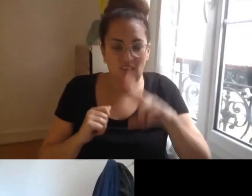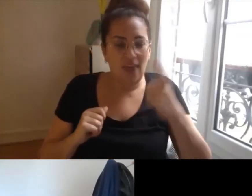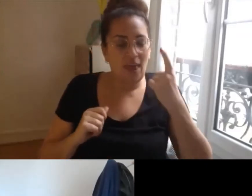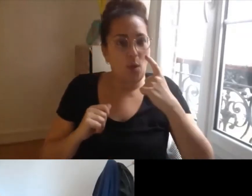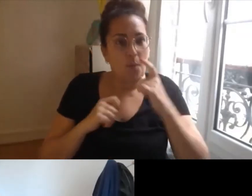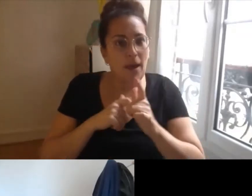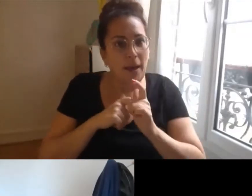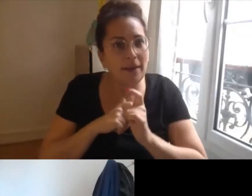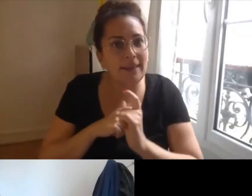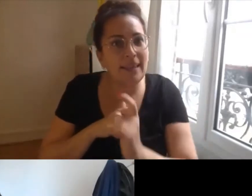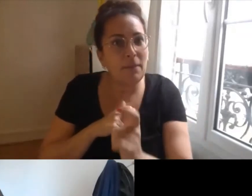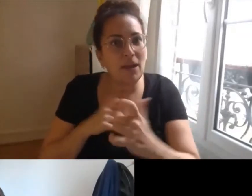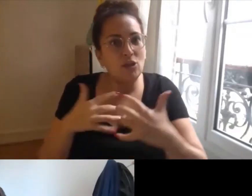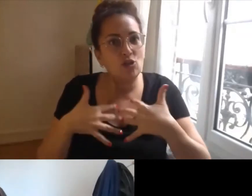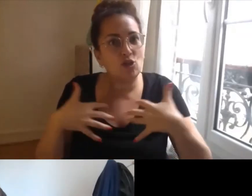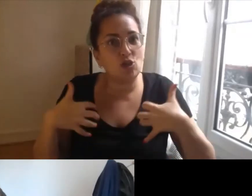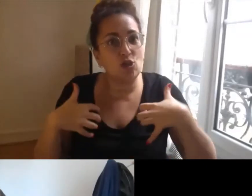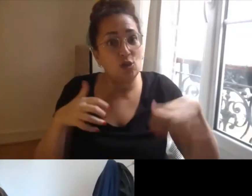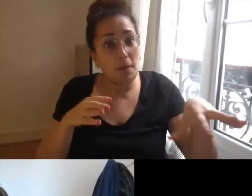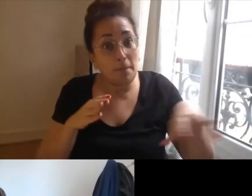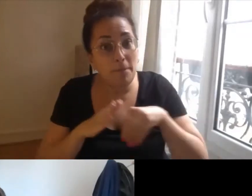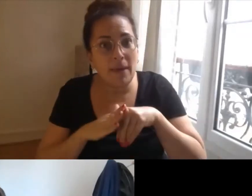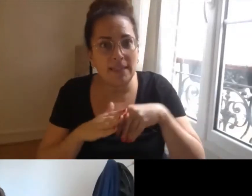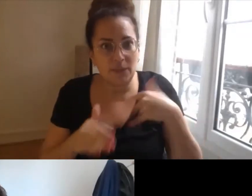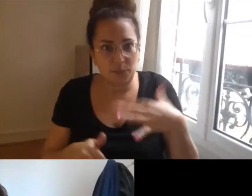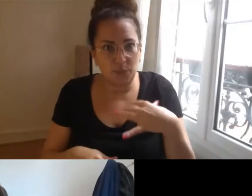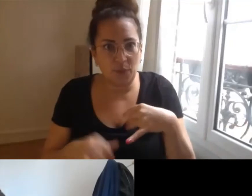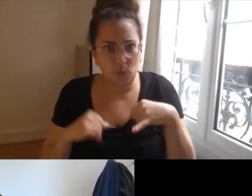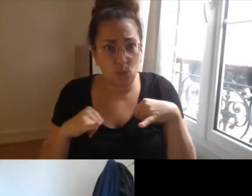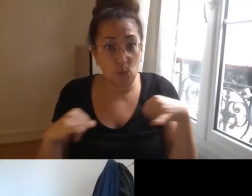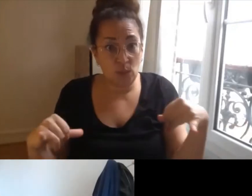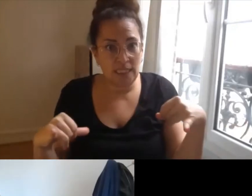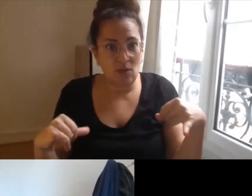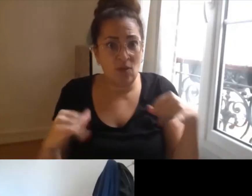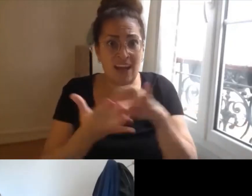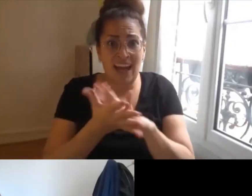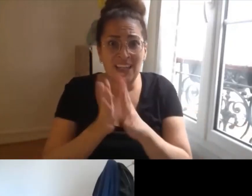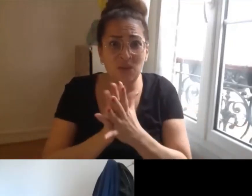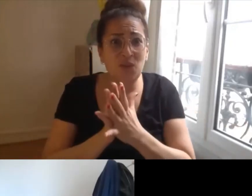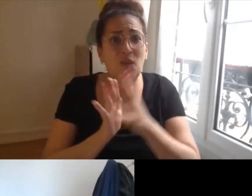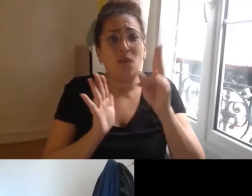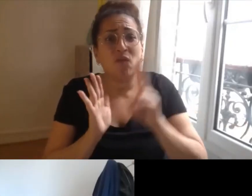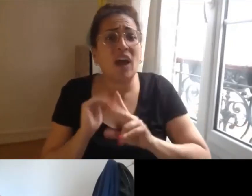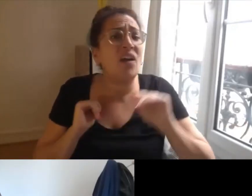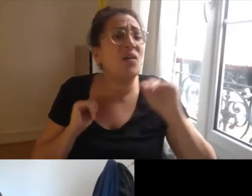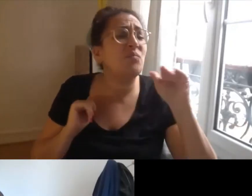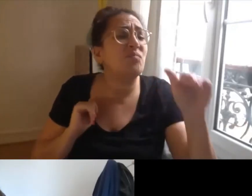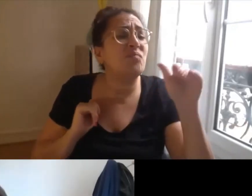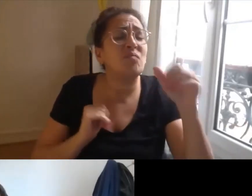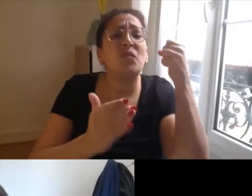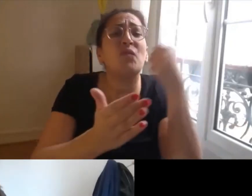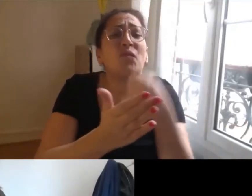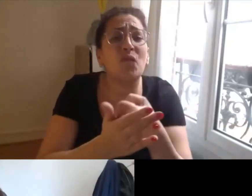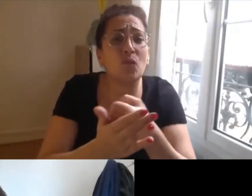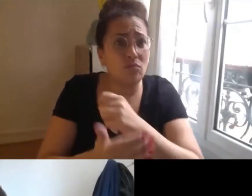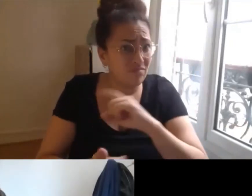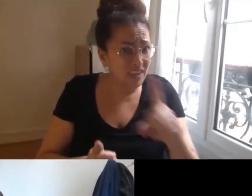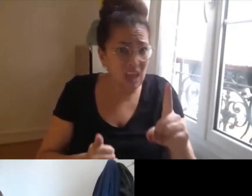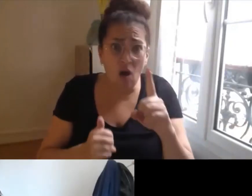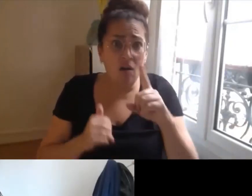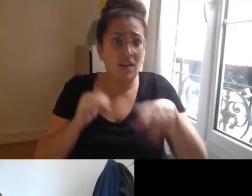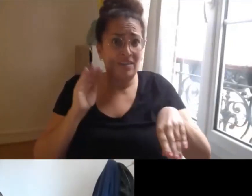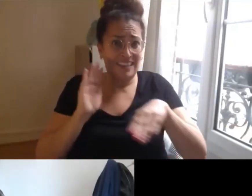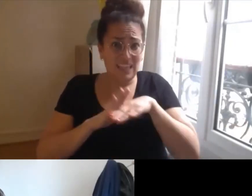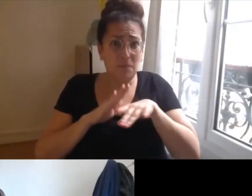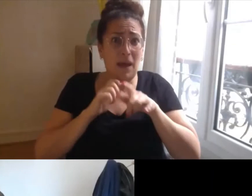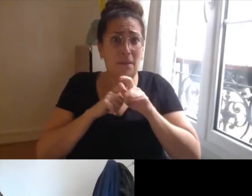participative forte c'est à dire que les associations sont impliquées à toutes les étapes du projet effectivement y compris dans